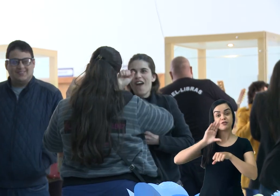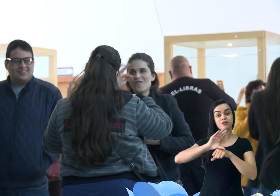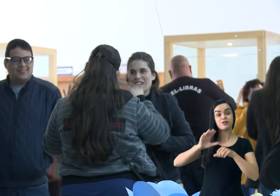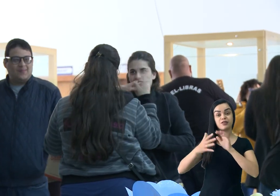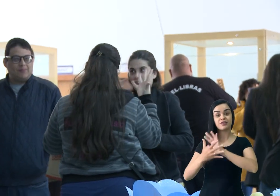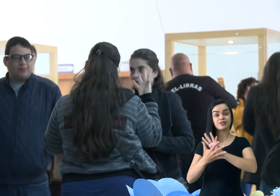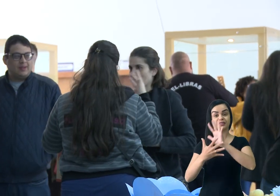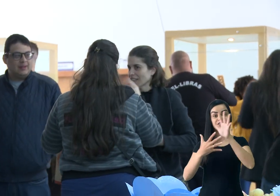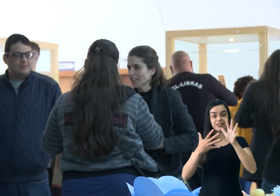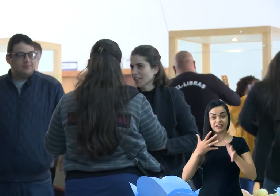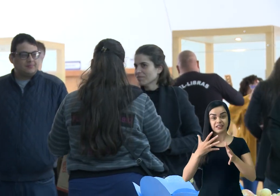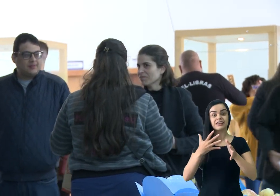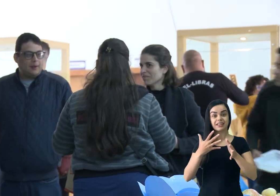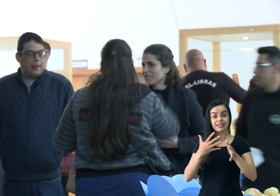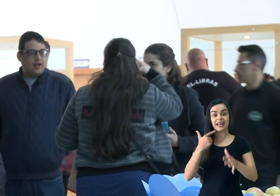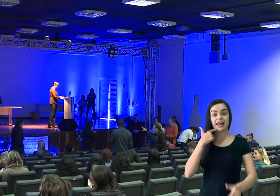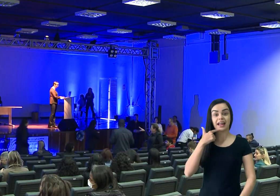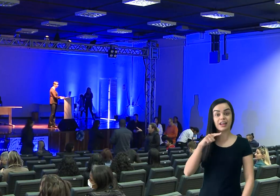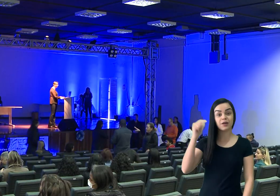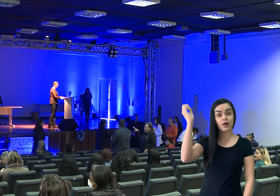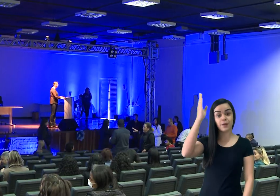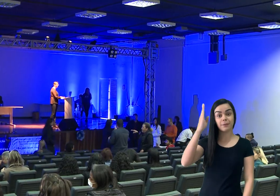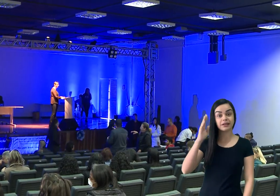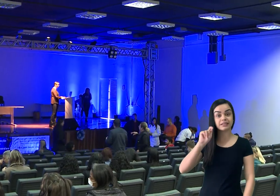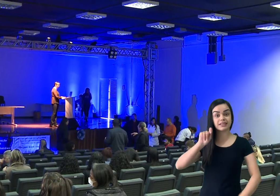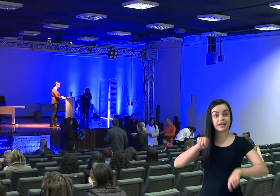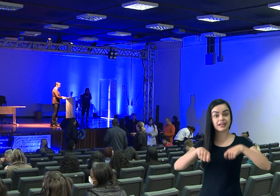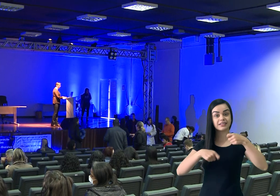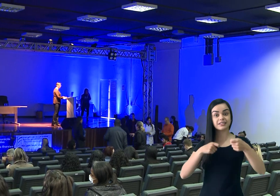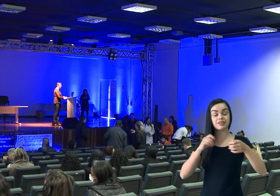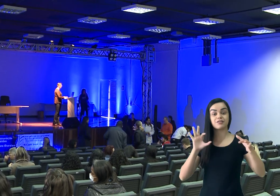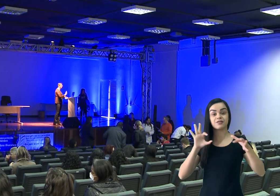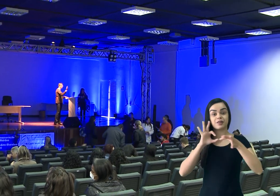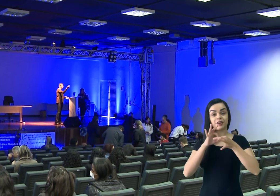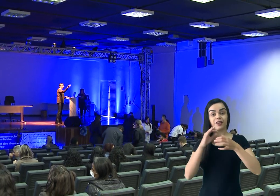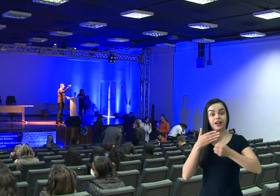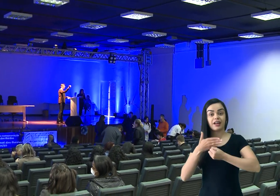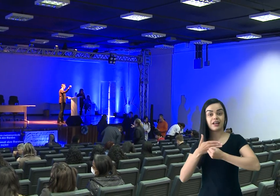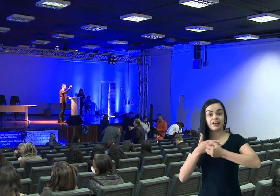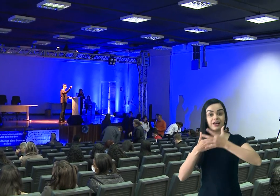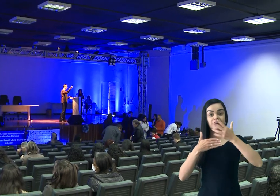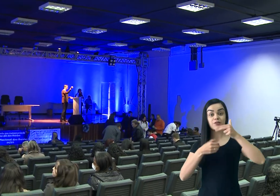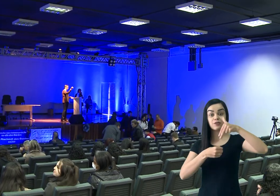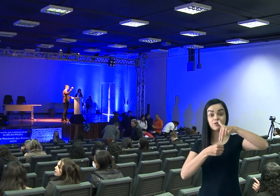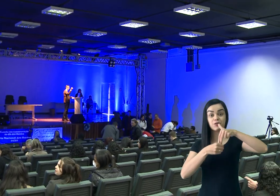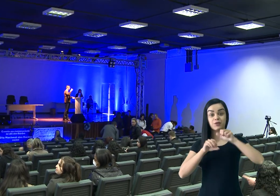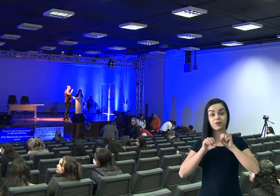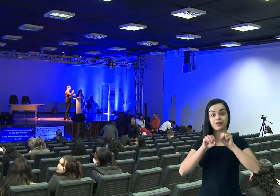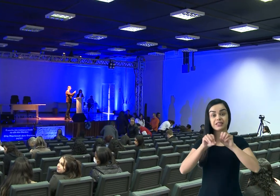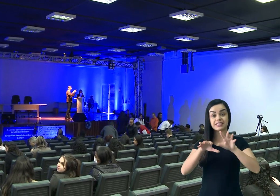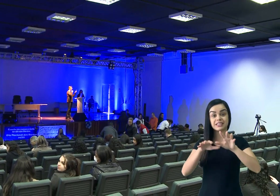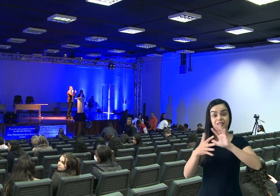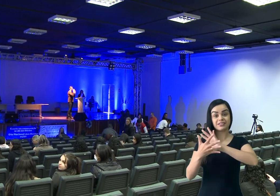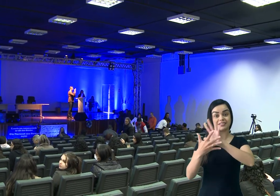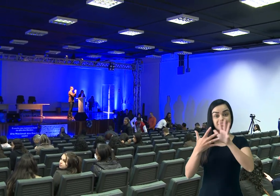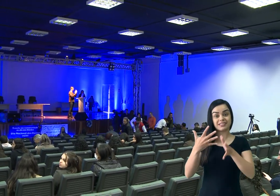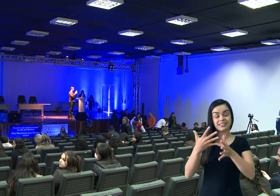curso de Extensão em Libras e a Língua Brasileira de Sinais, vinculado ao NEO, o Núcleo de Ensino de Libras.